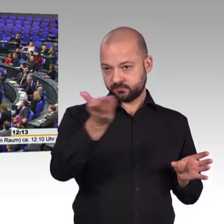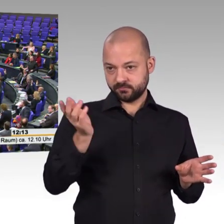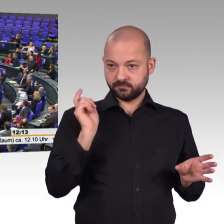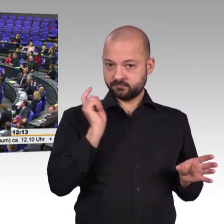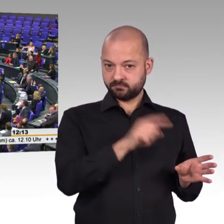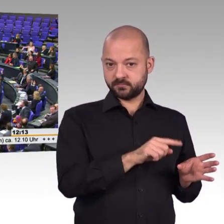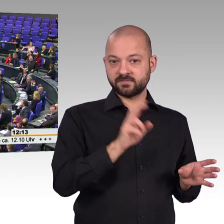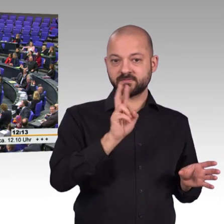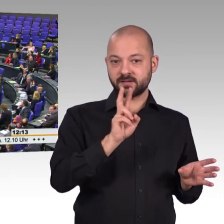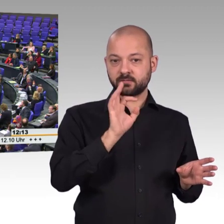Wer enthält sich?